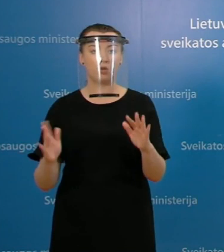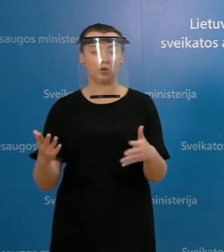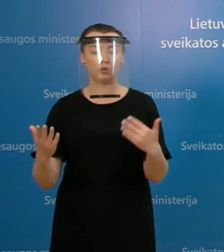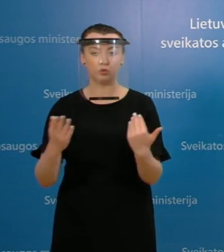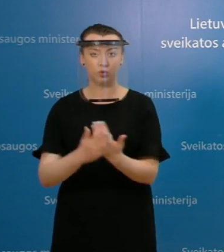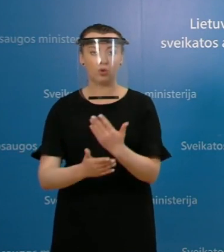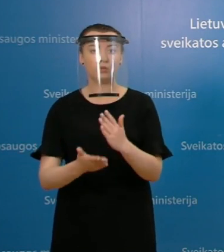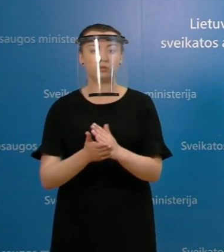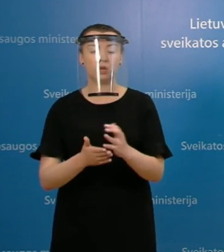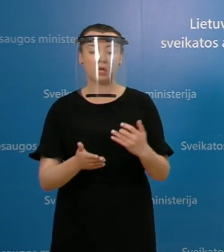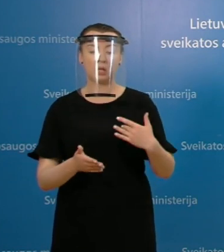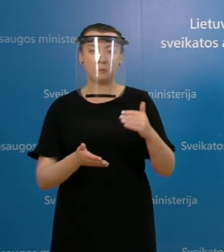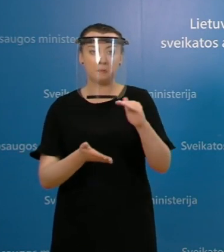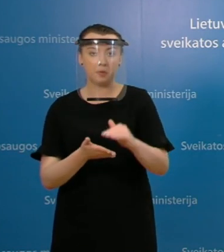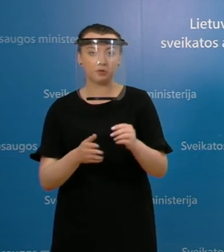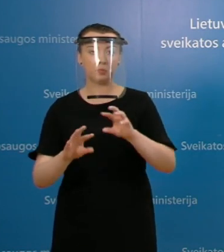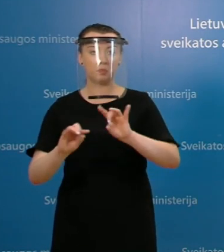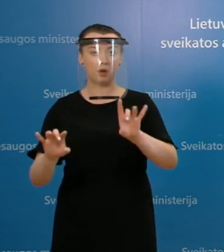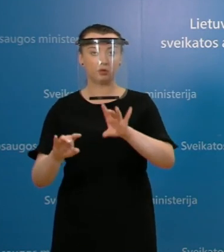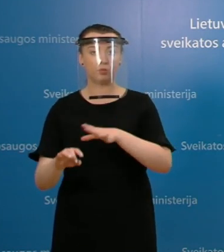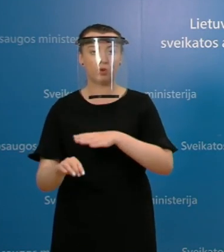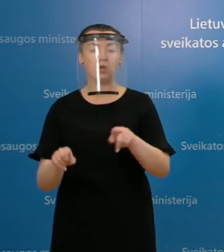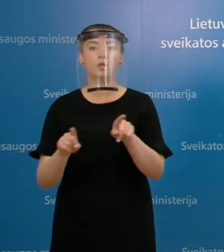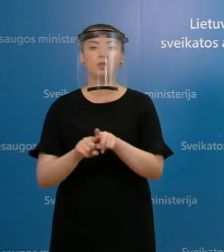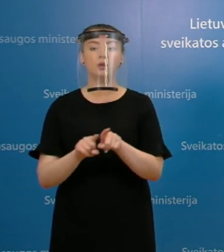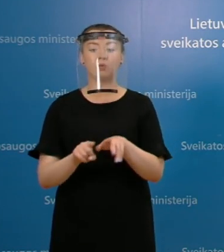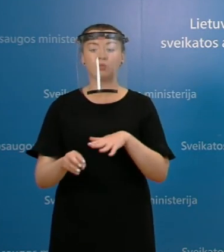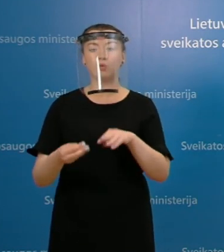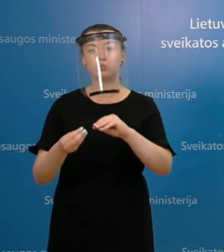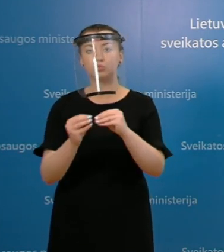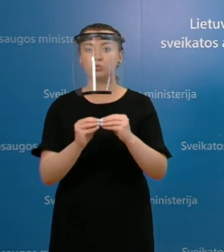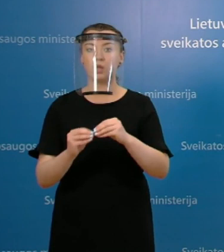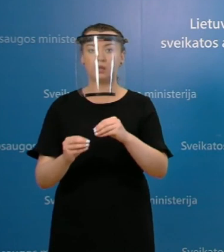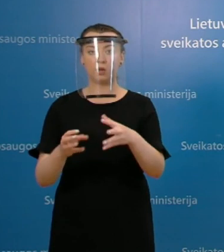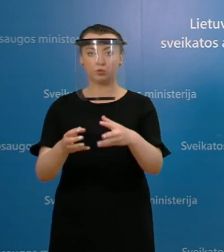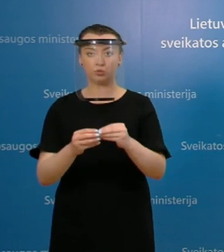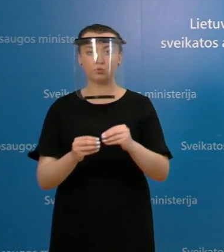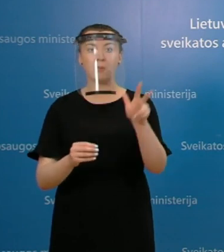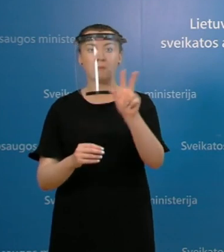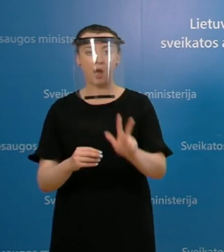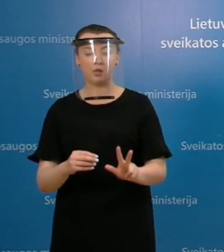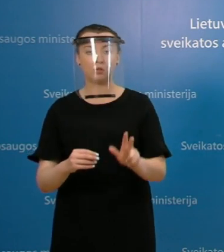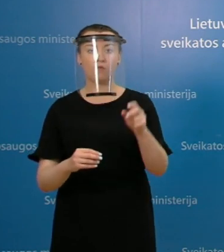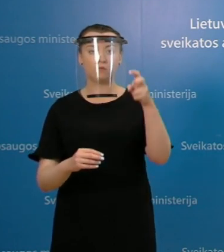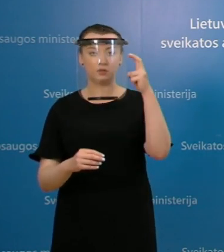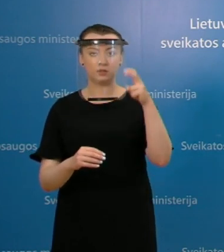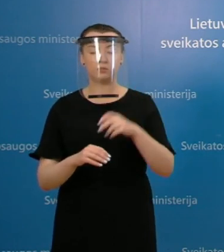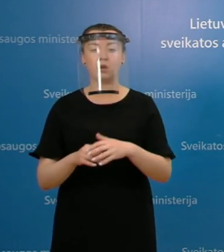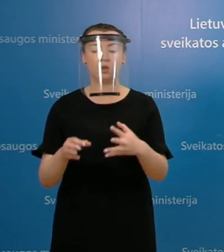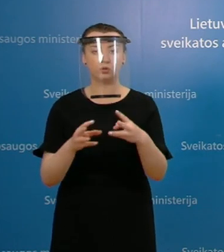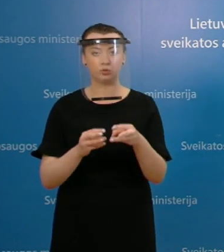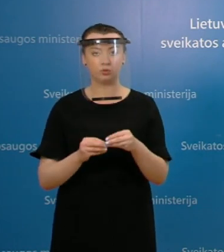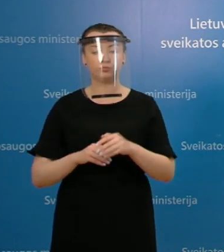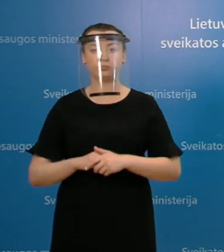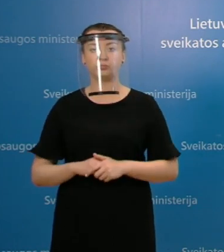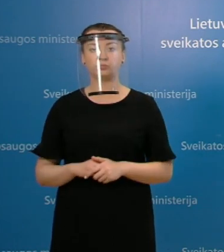apie kurį gal mažiau esam kalbėję ir kuris taip pat buvo suderintas trijų baltijos šalių kartu, tai